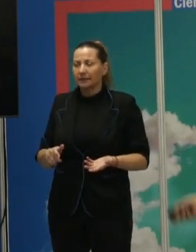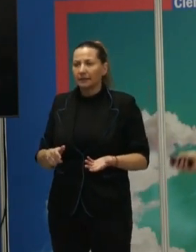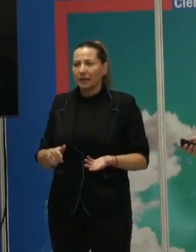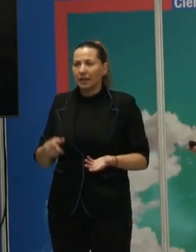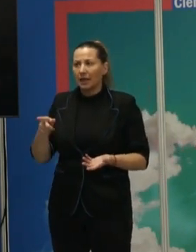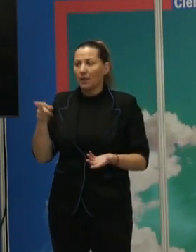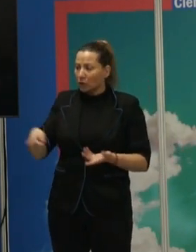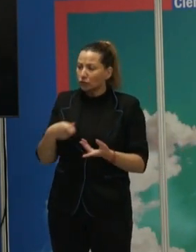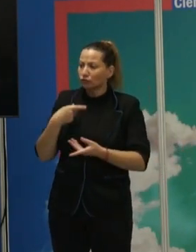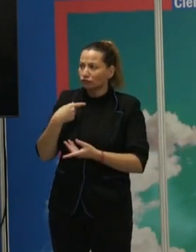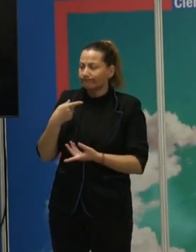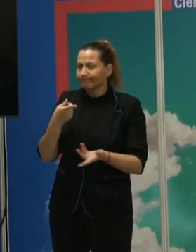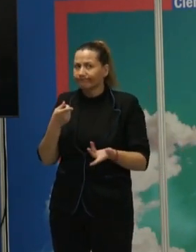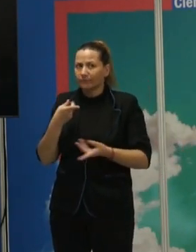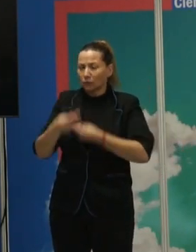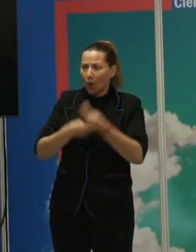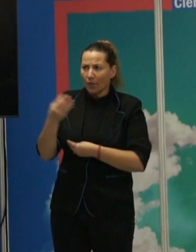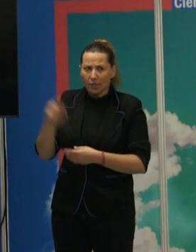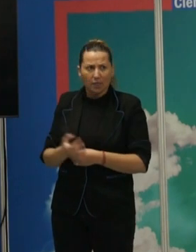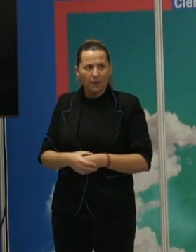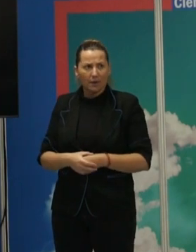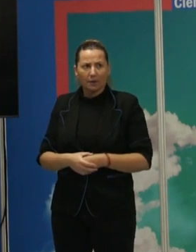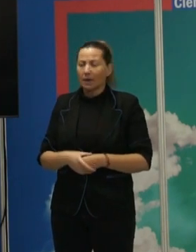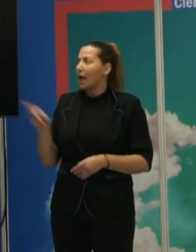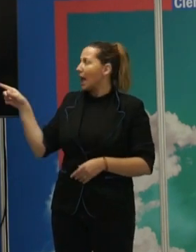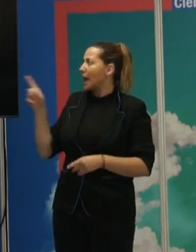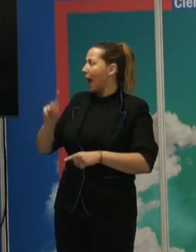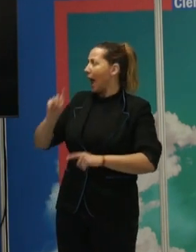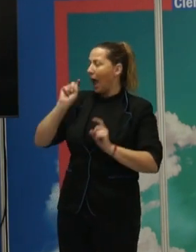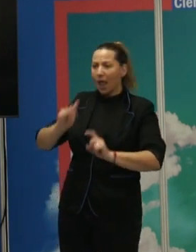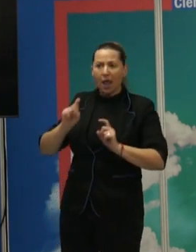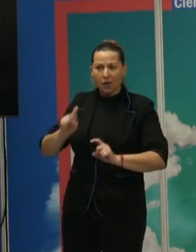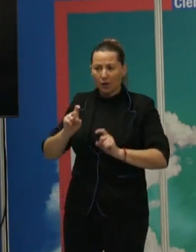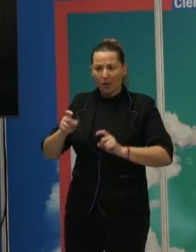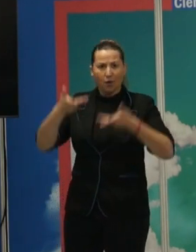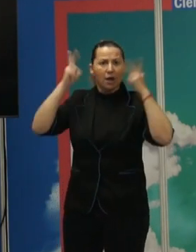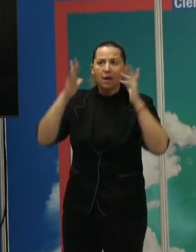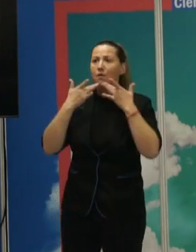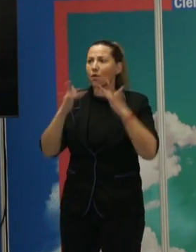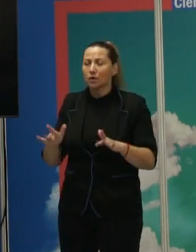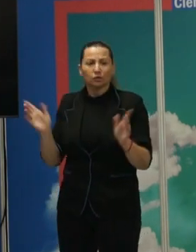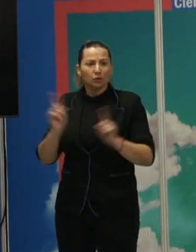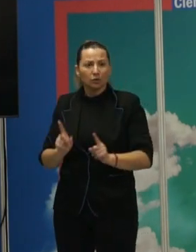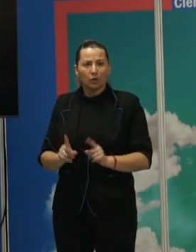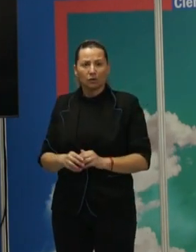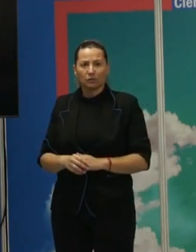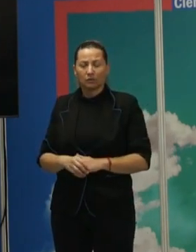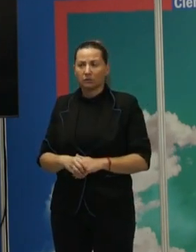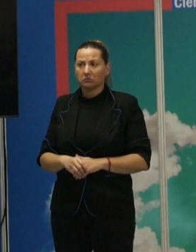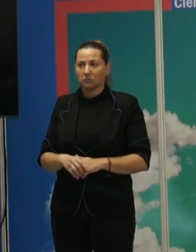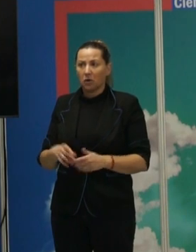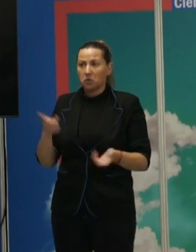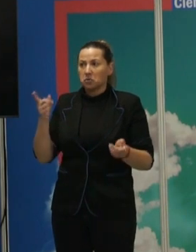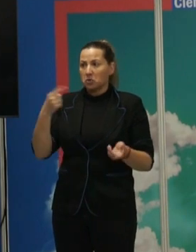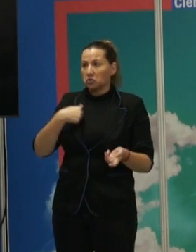lo que debes hacer? Pues a través de la educación. La educación no es libre ni es neutra. Esto, no sé muy bien quién se lo inventó,